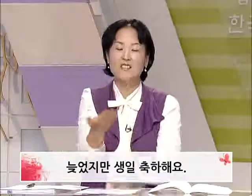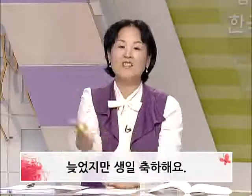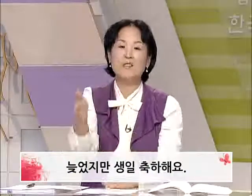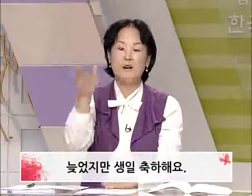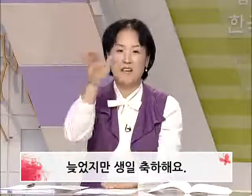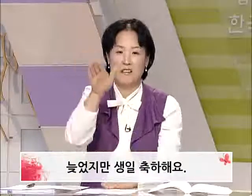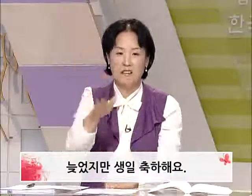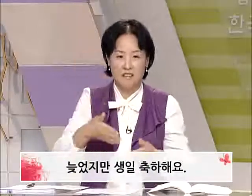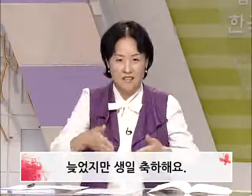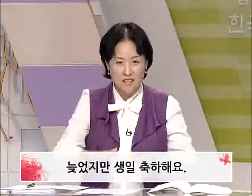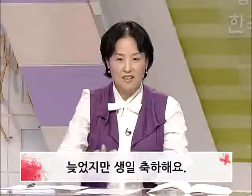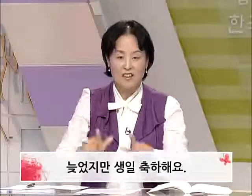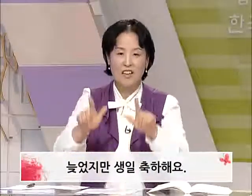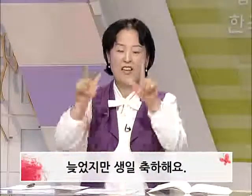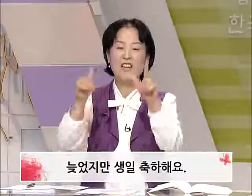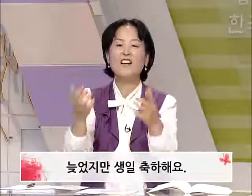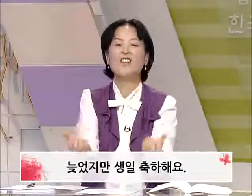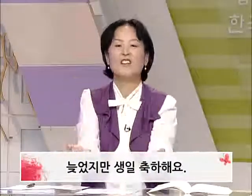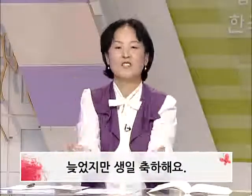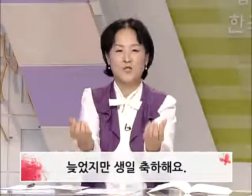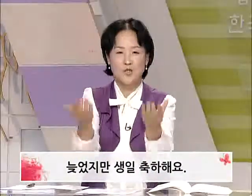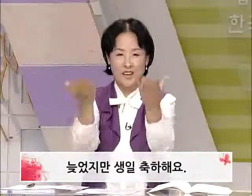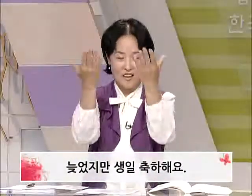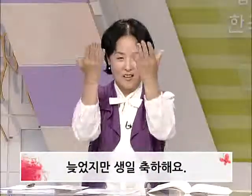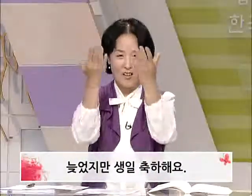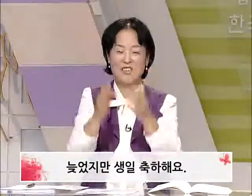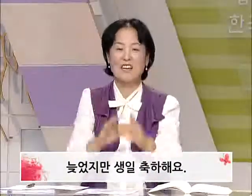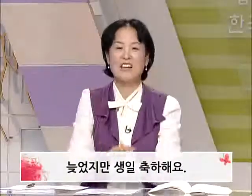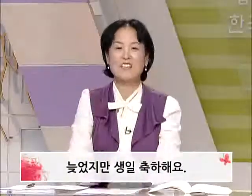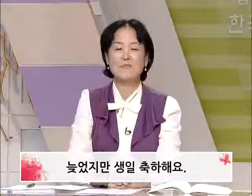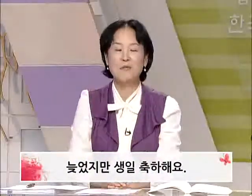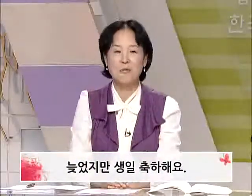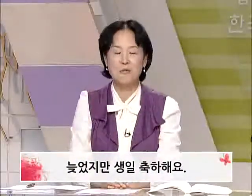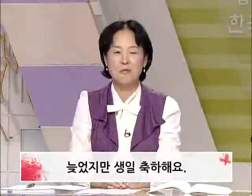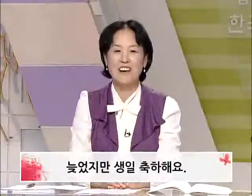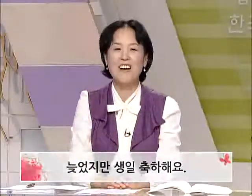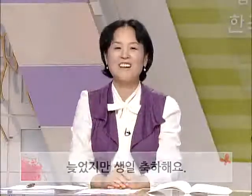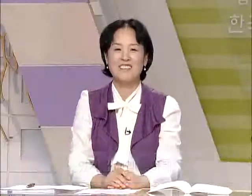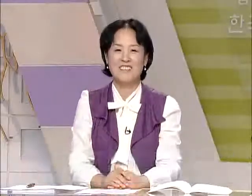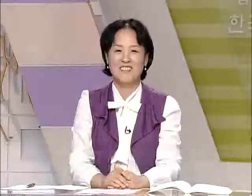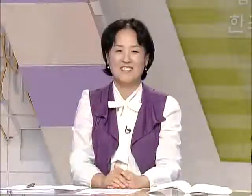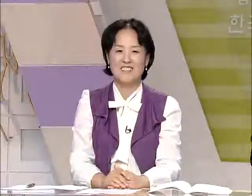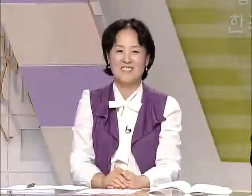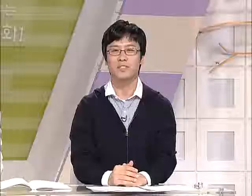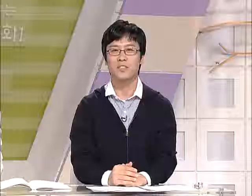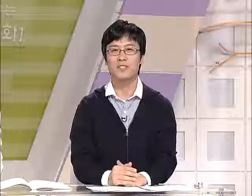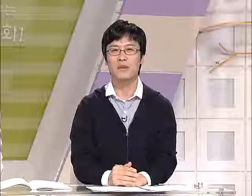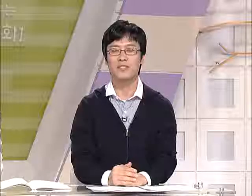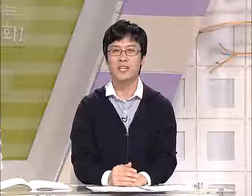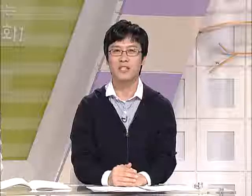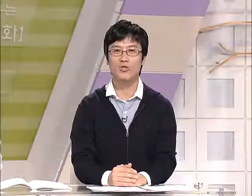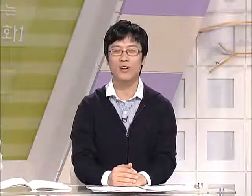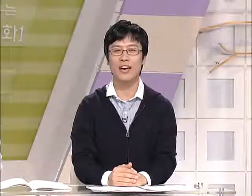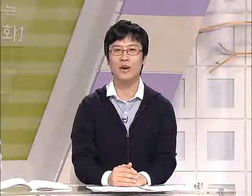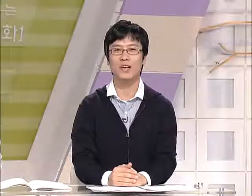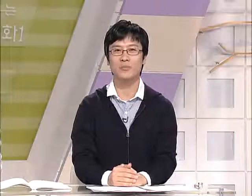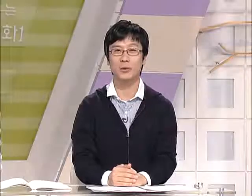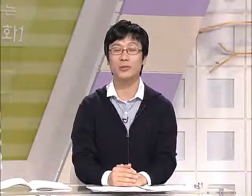늦었지만 생일 축하해요. 자 다시 한번 배워봅니다. 네 늦었지만 생일 축하해요. 표현